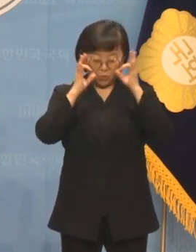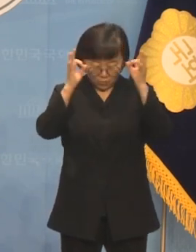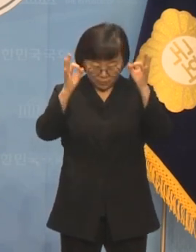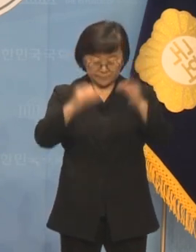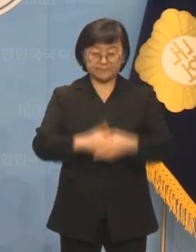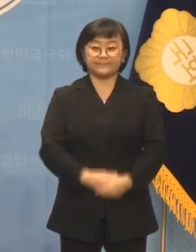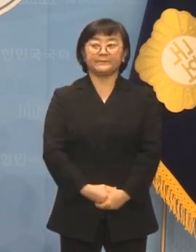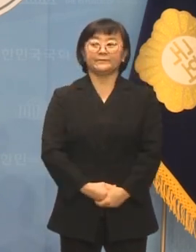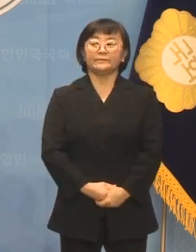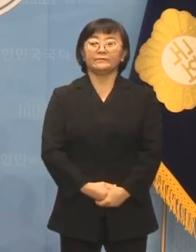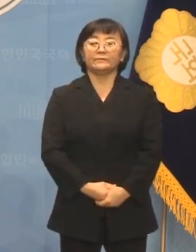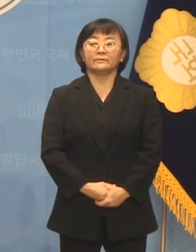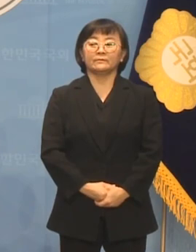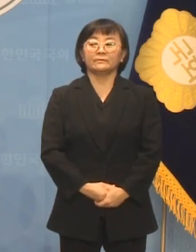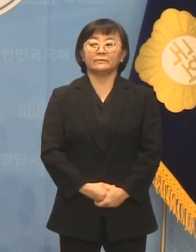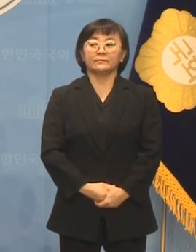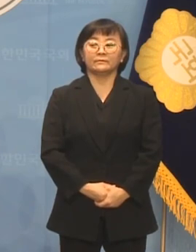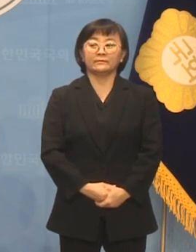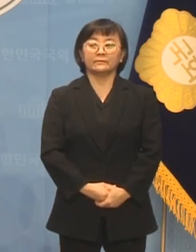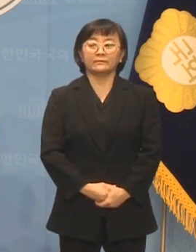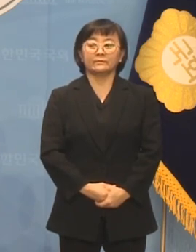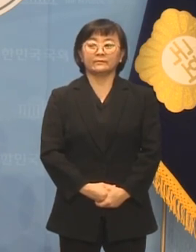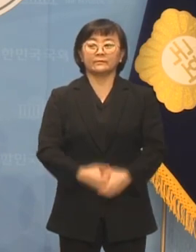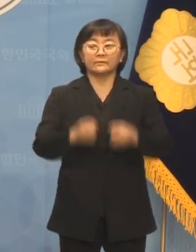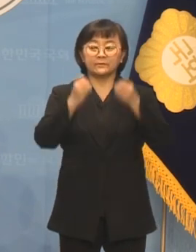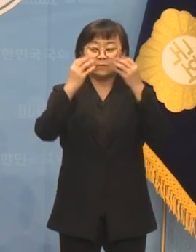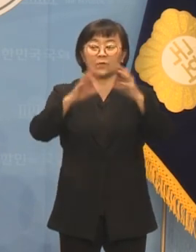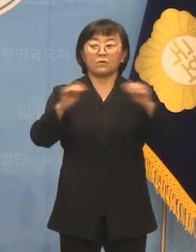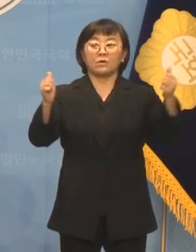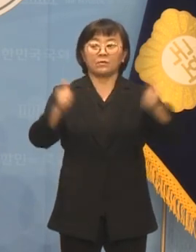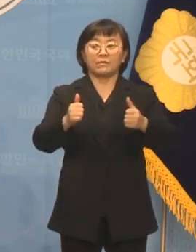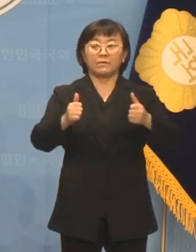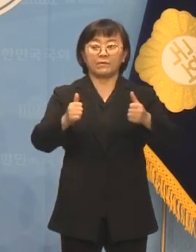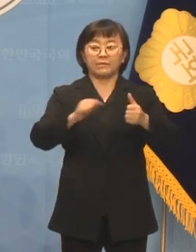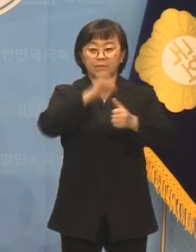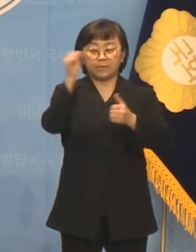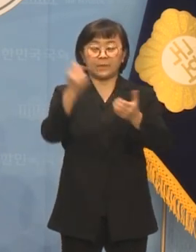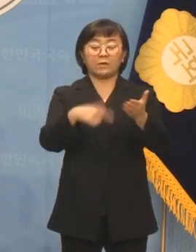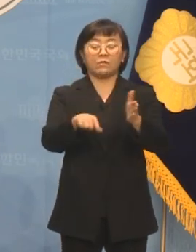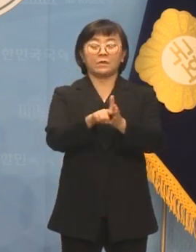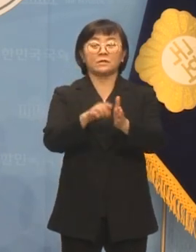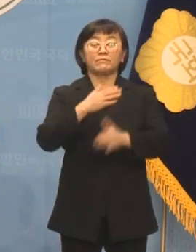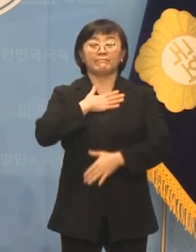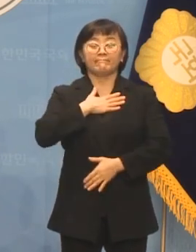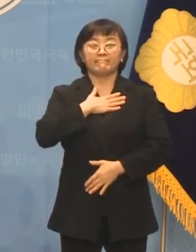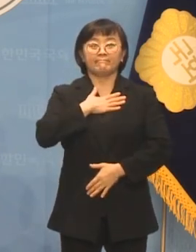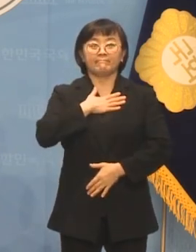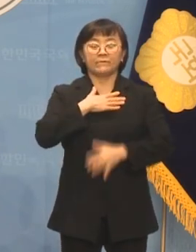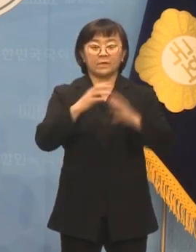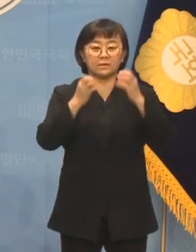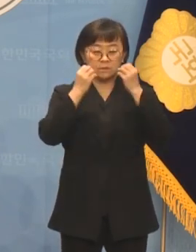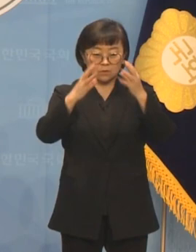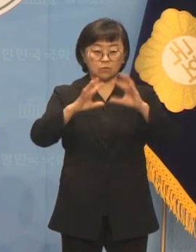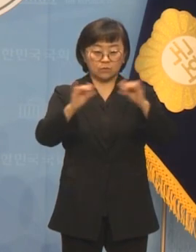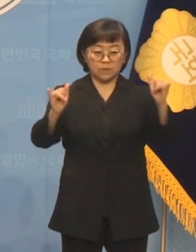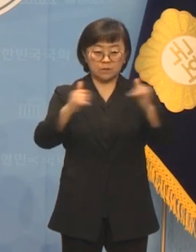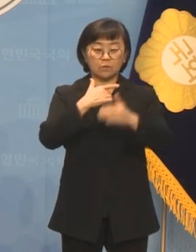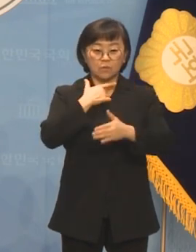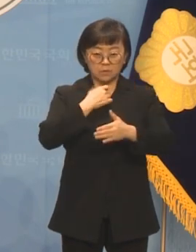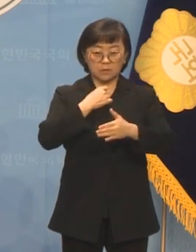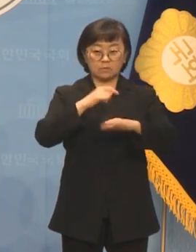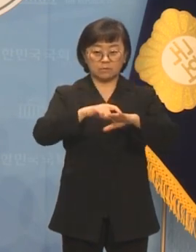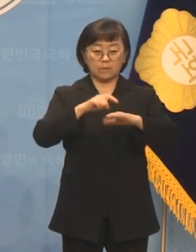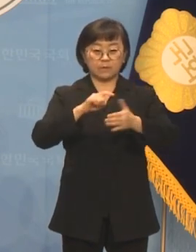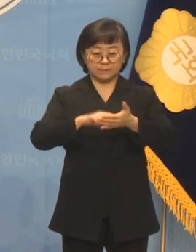않겠습니다. 새롭게 국회의원이 되려고 하는 이는 새로운 국민적 열망을